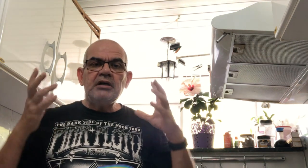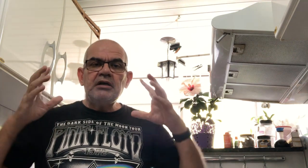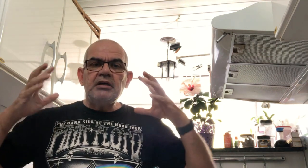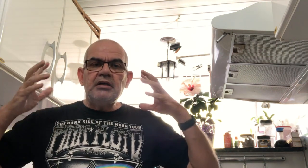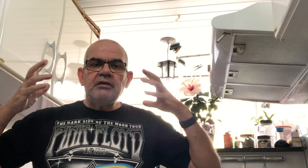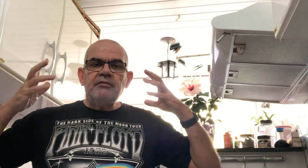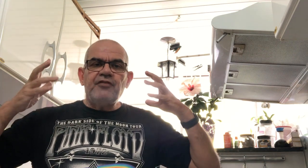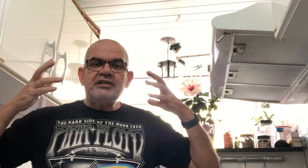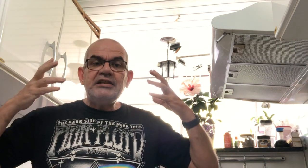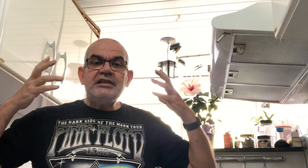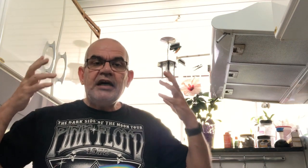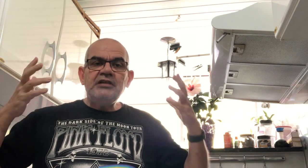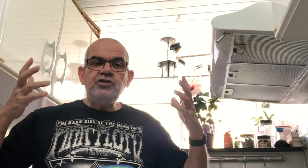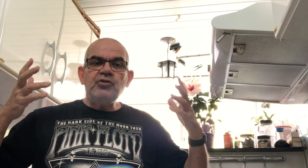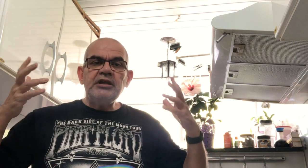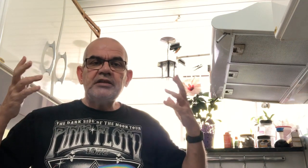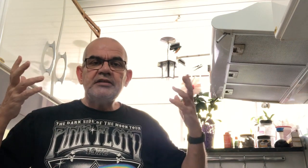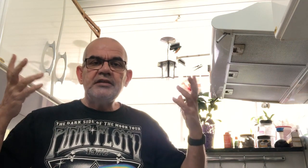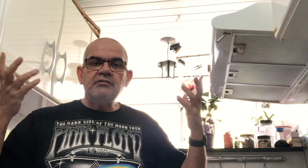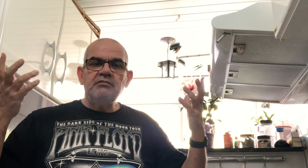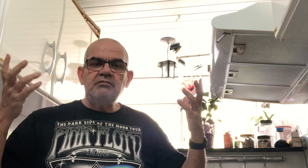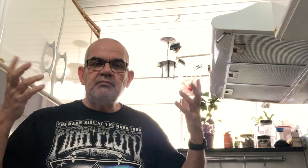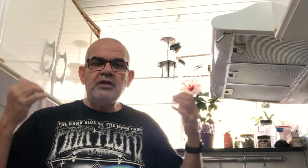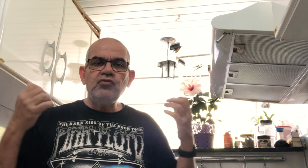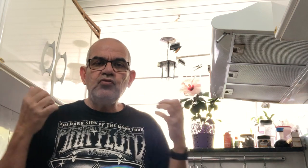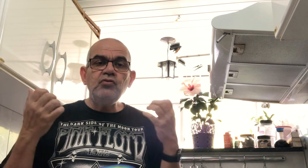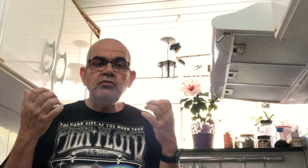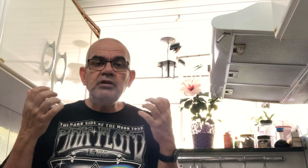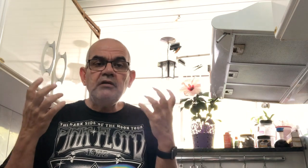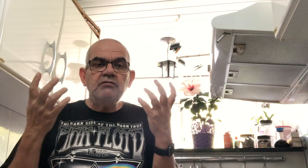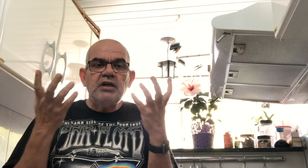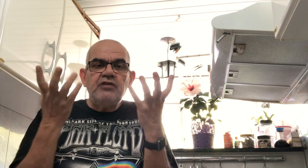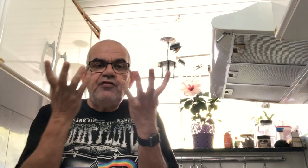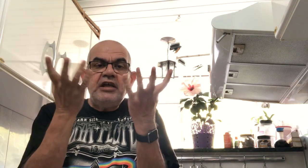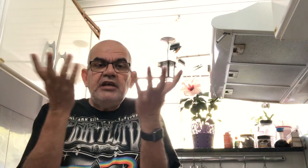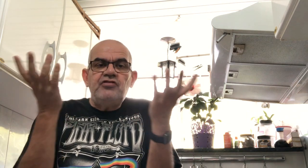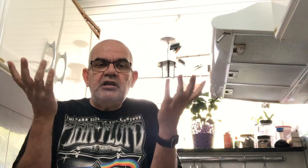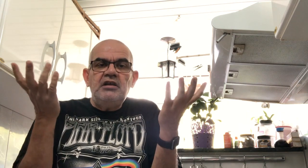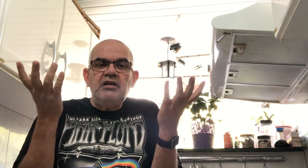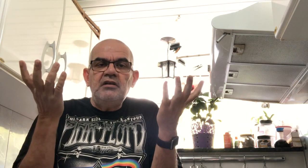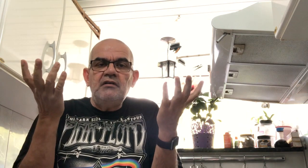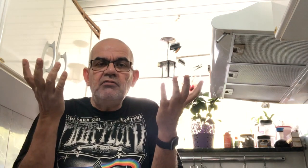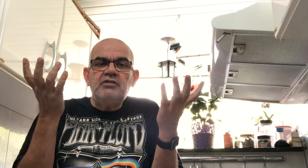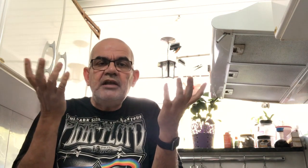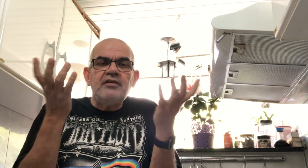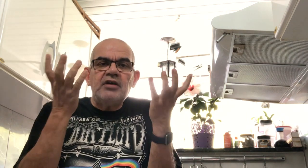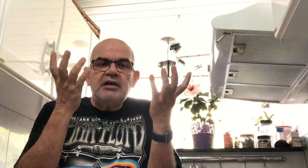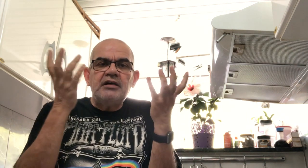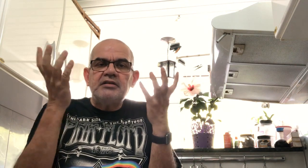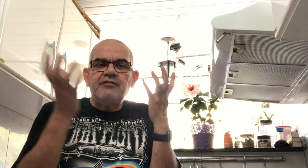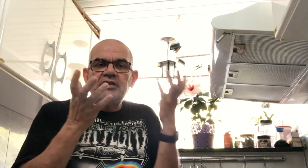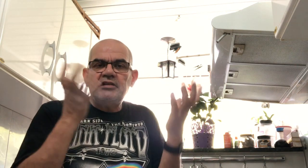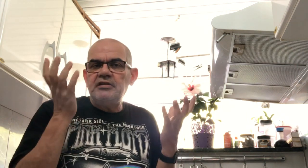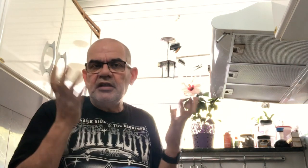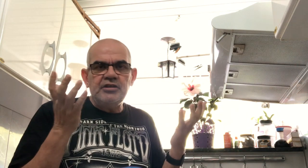facilidade de orientação. Mas o surdo não. É diferente. Ele não tem essa facilidade.